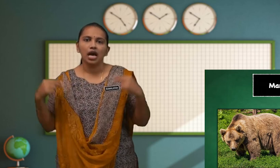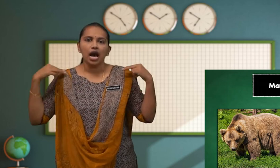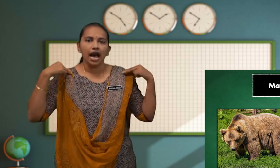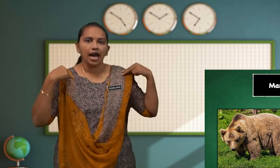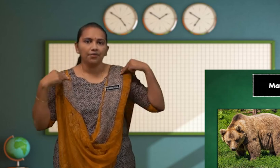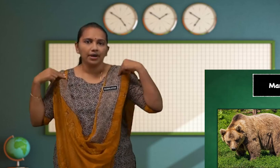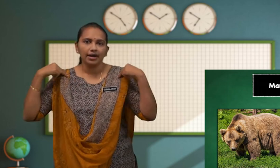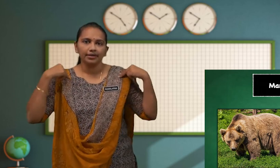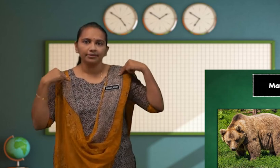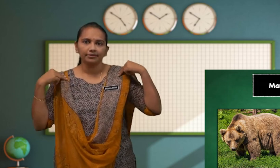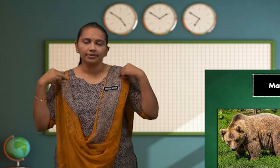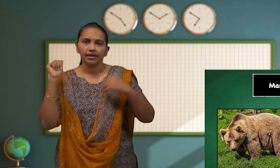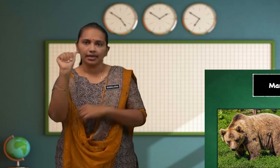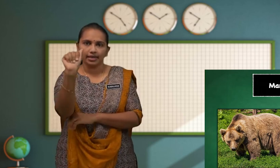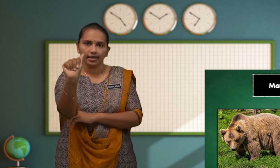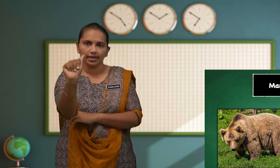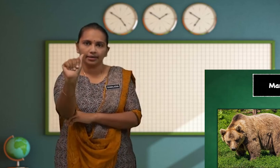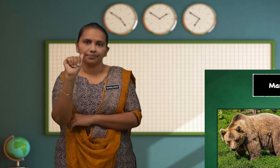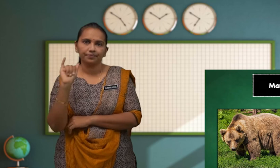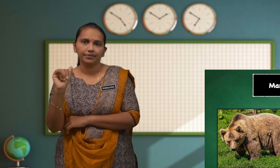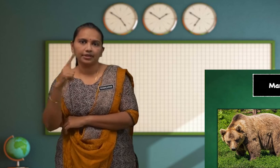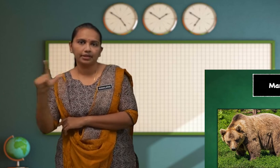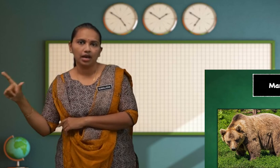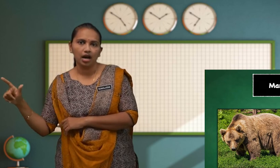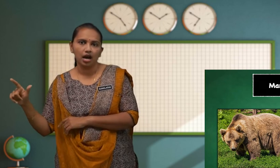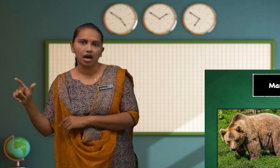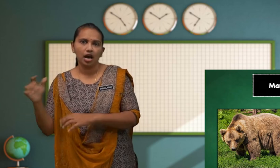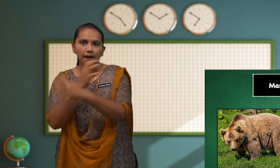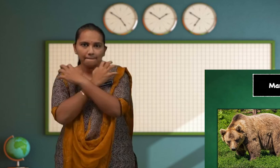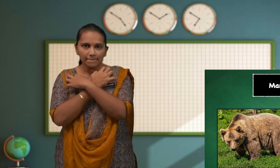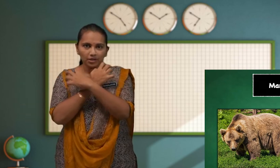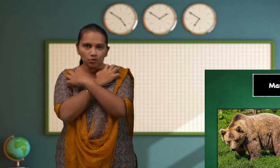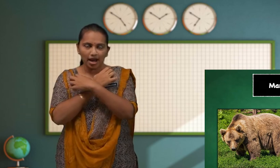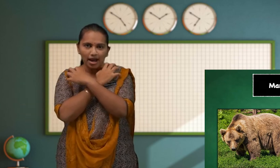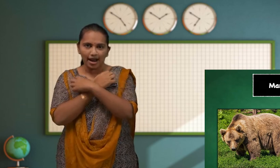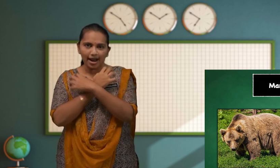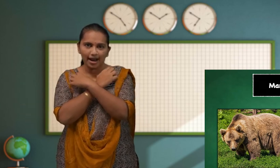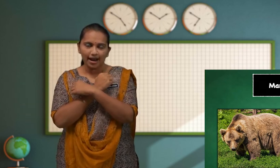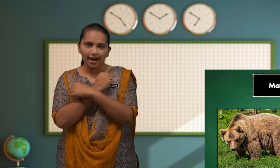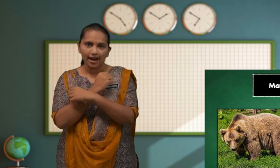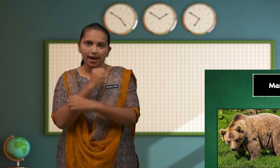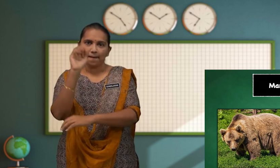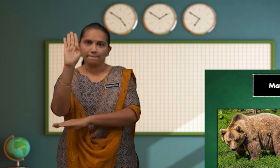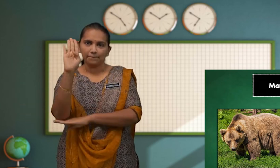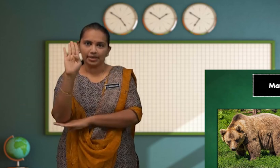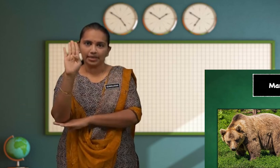Haiwan A Ialah Beruang B